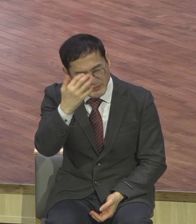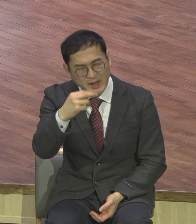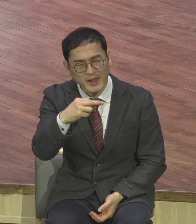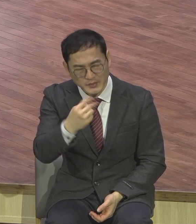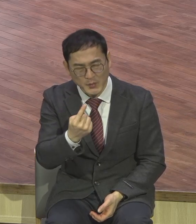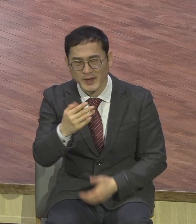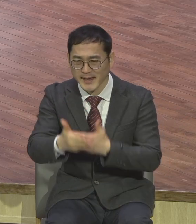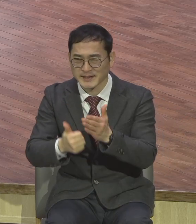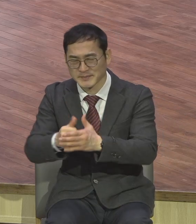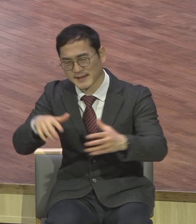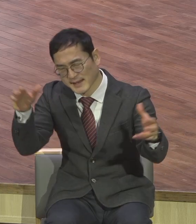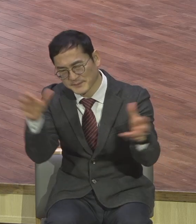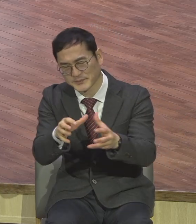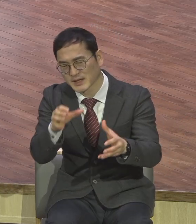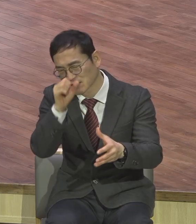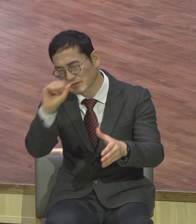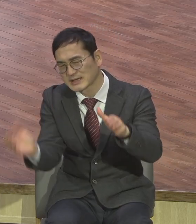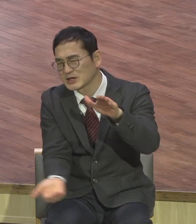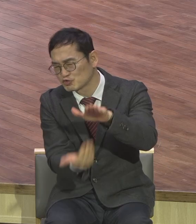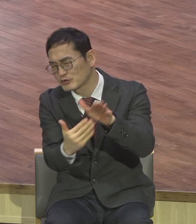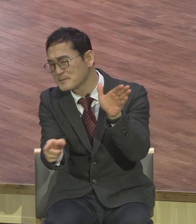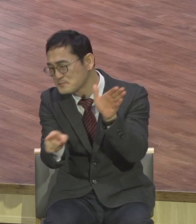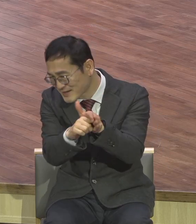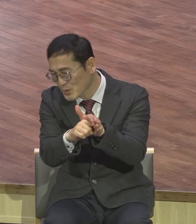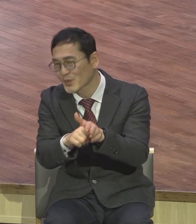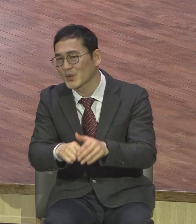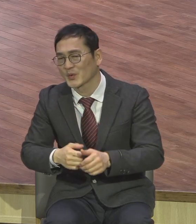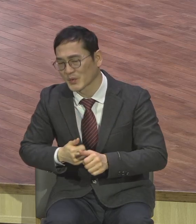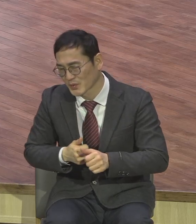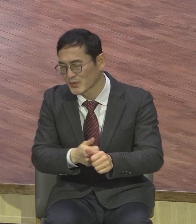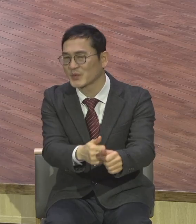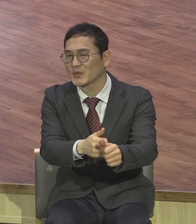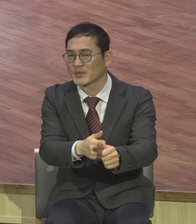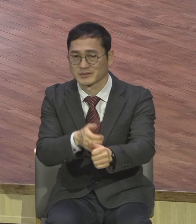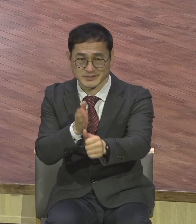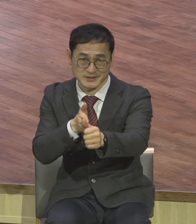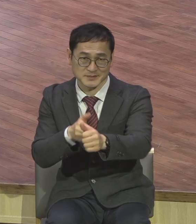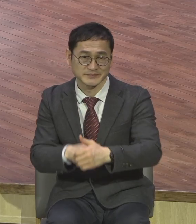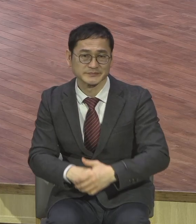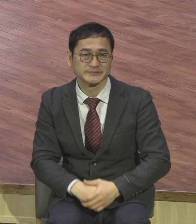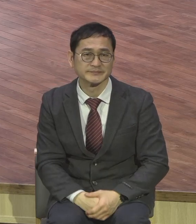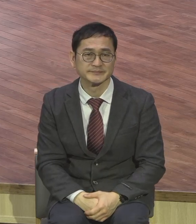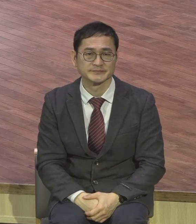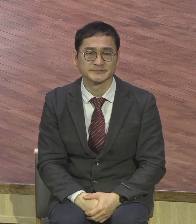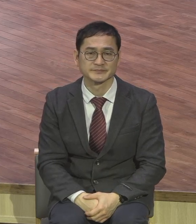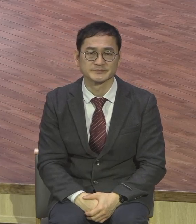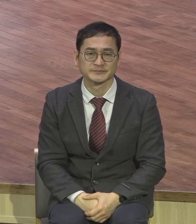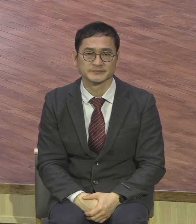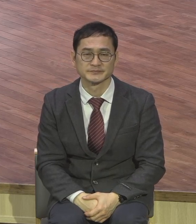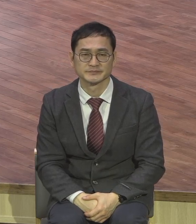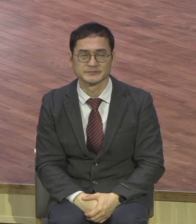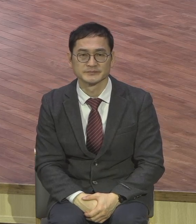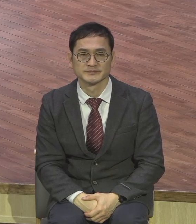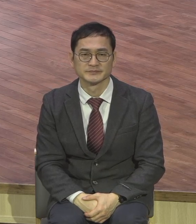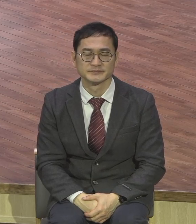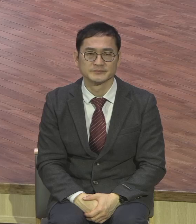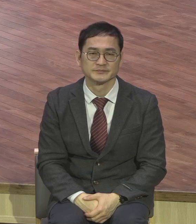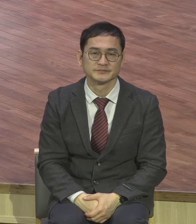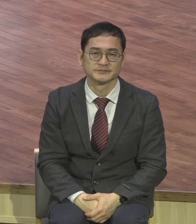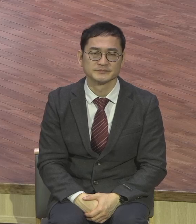들들 기도하세요 마음에 안 드는 사람이 틀린 거예요 그게 이게 어떤 교회인데 언제나